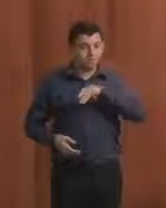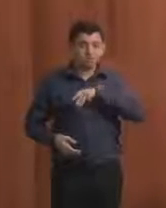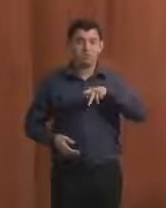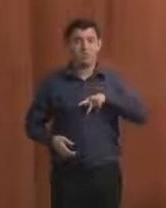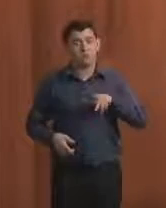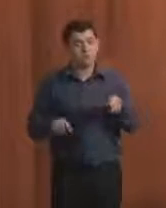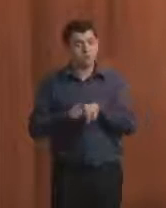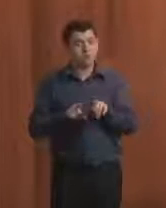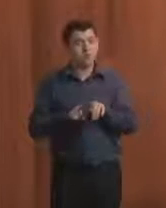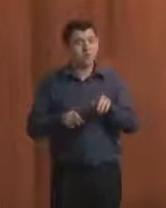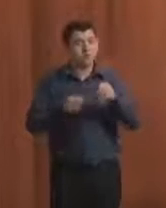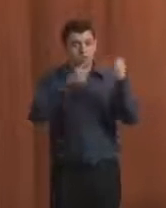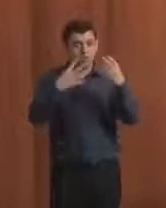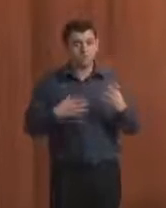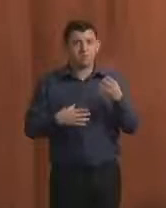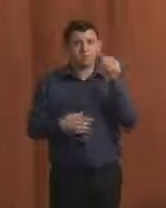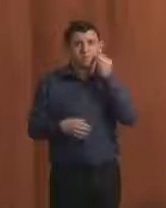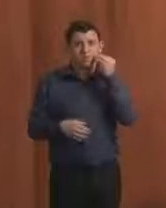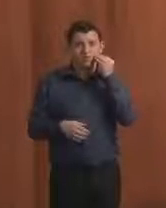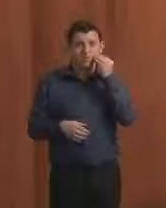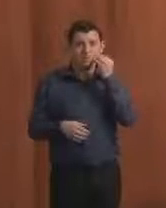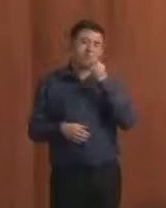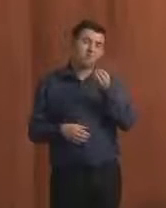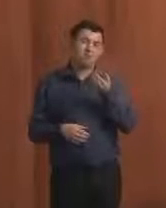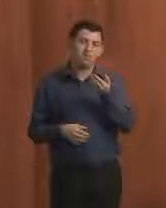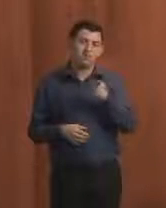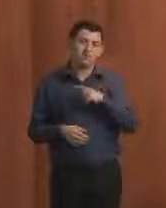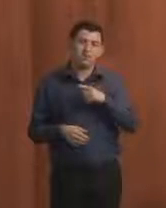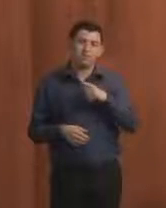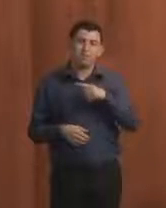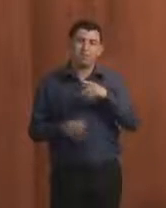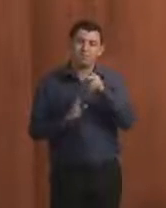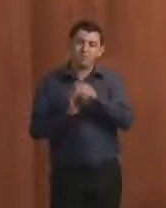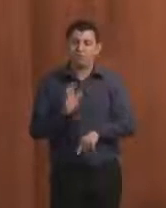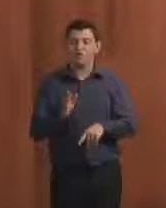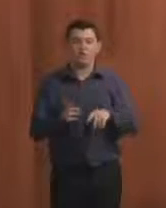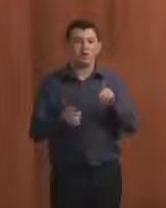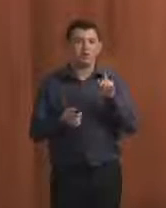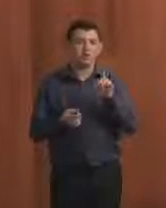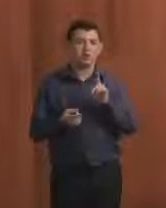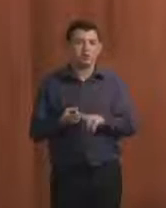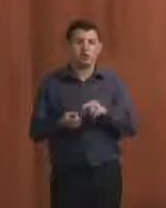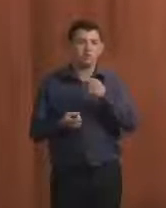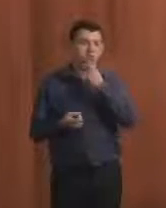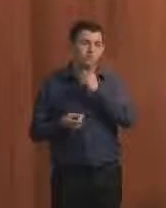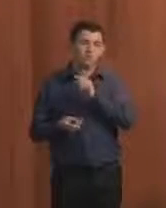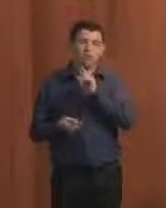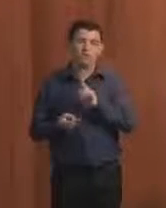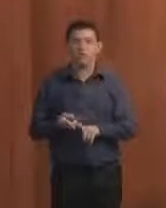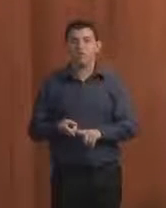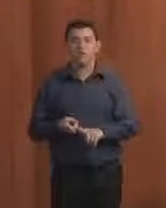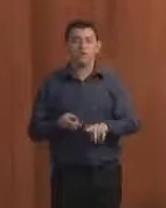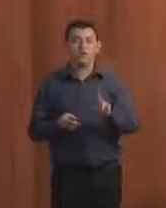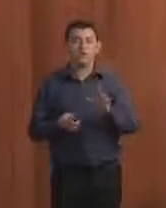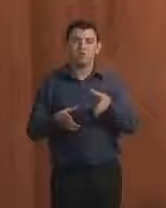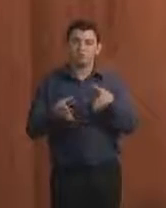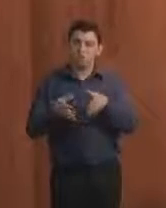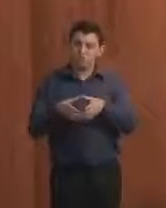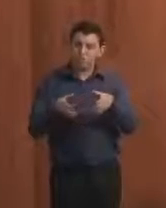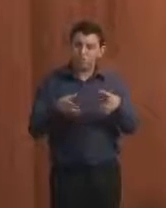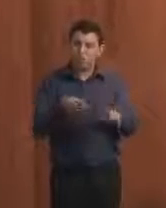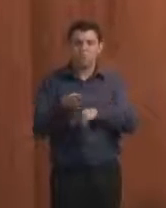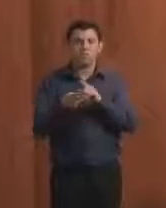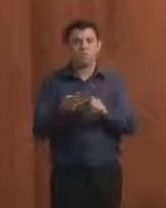experiências bem-sucedidas, como os projetos desenvolvidos pela Marribo, pela Força Tarefa Popular, as Caravanas e Cidadonias, auditorias